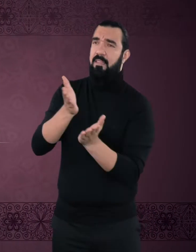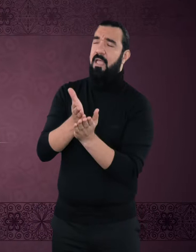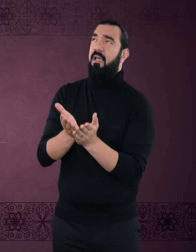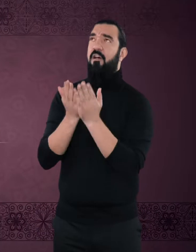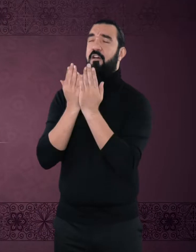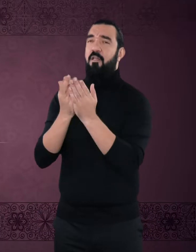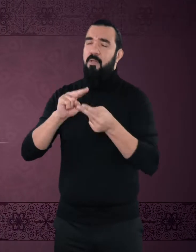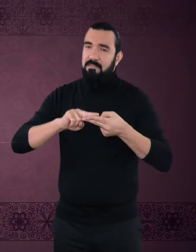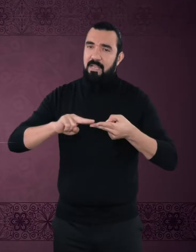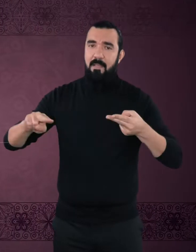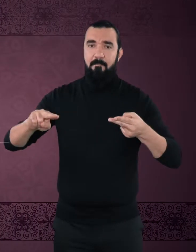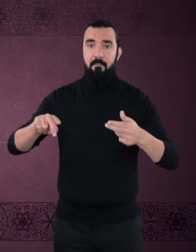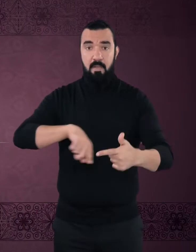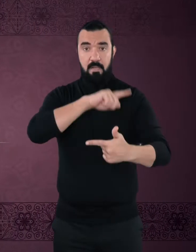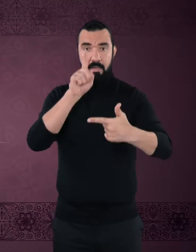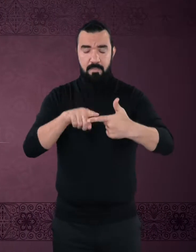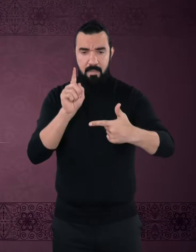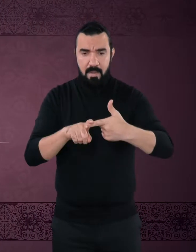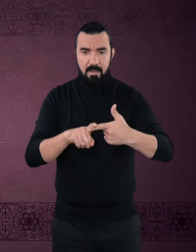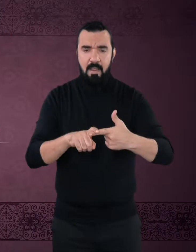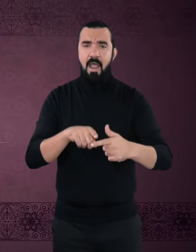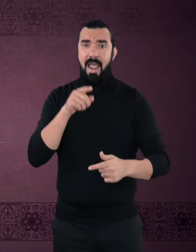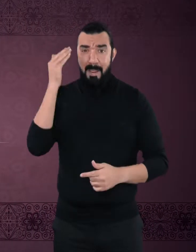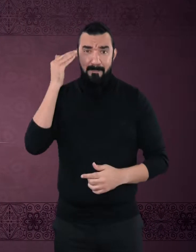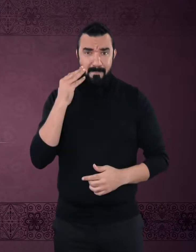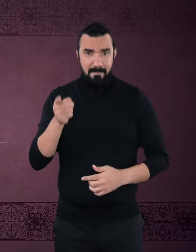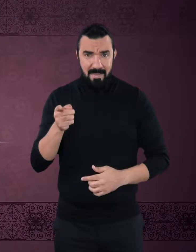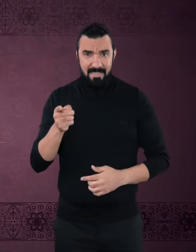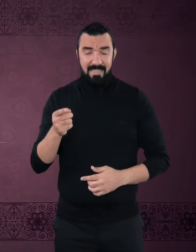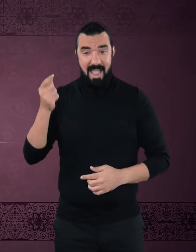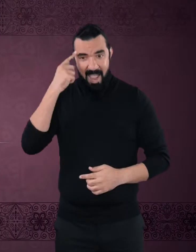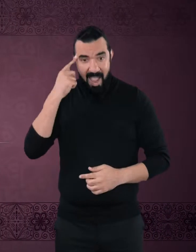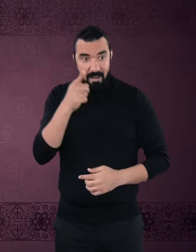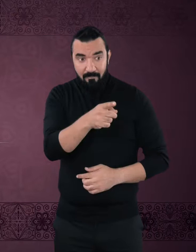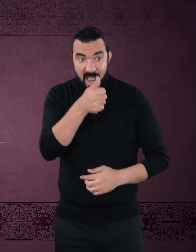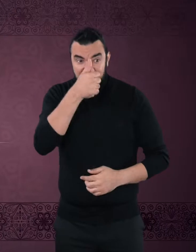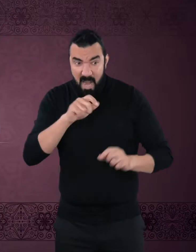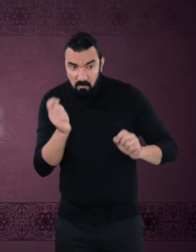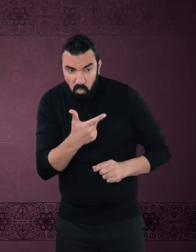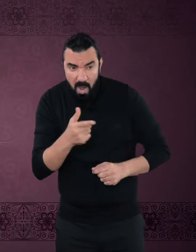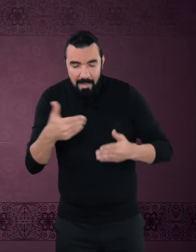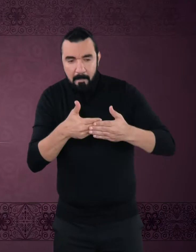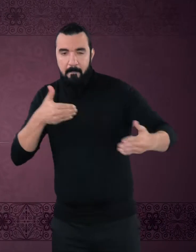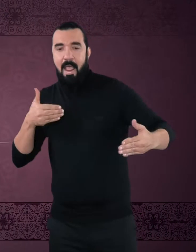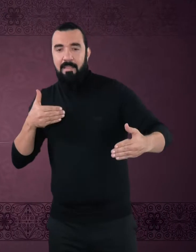ننصحك بتفادي ما يثير غضب الزوج ثلاثة